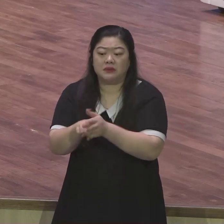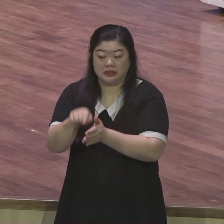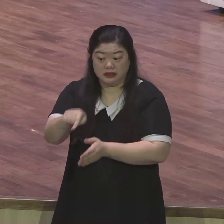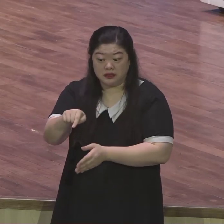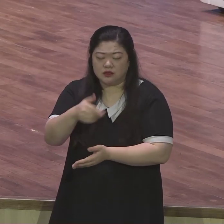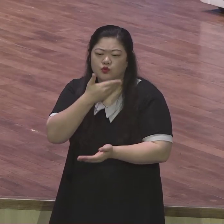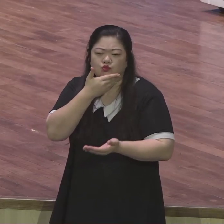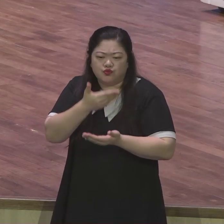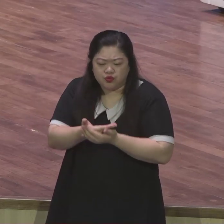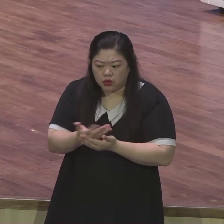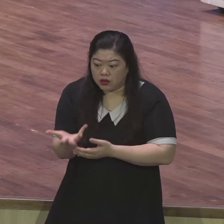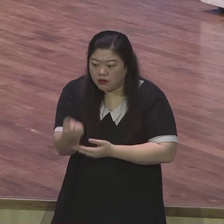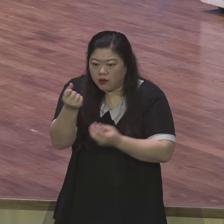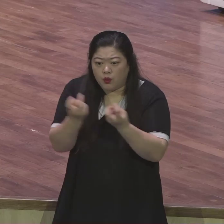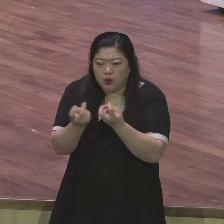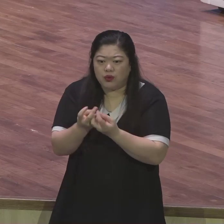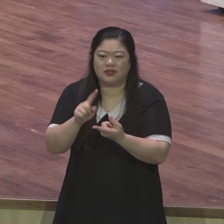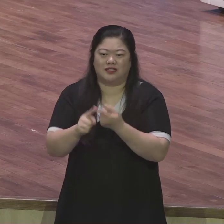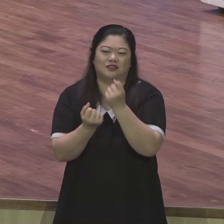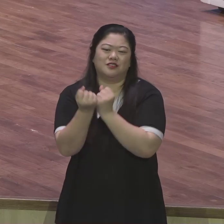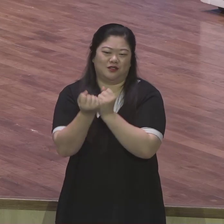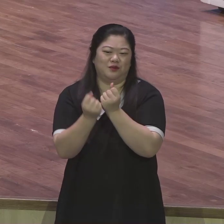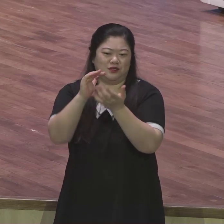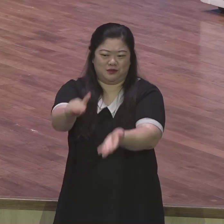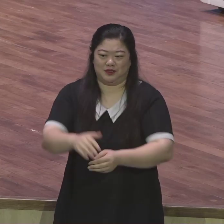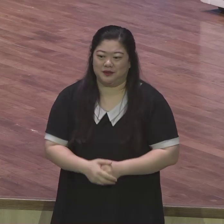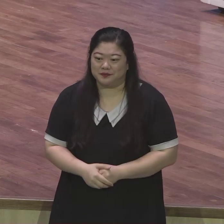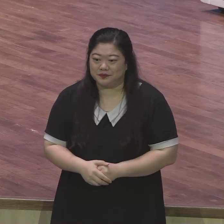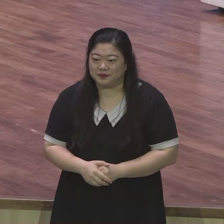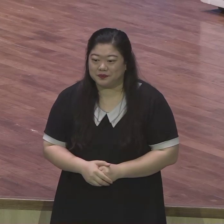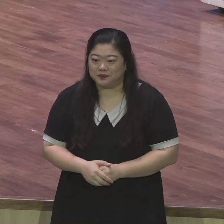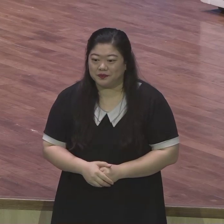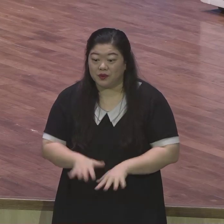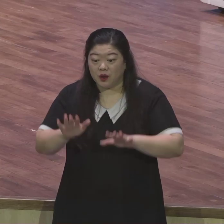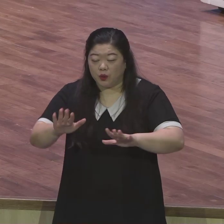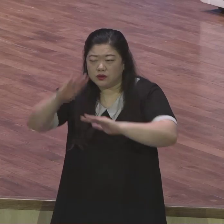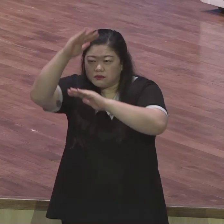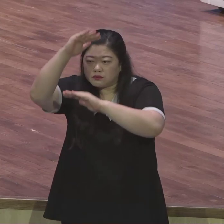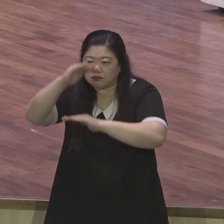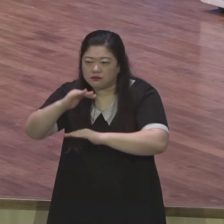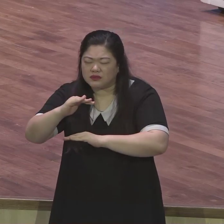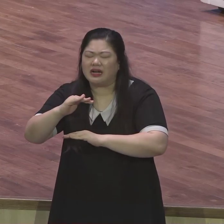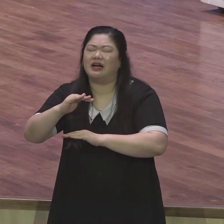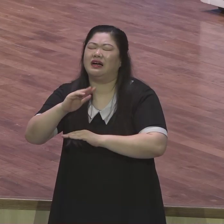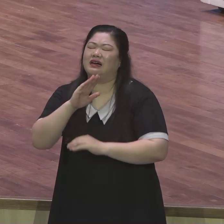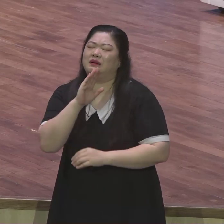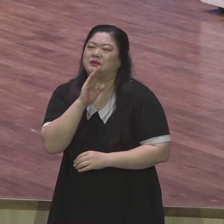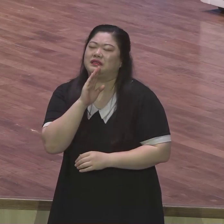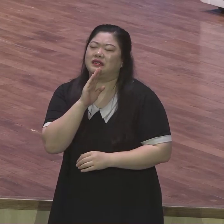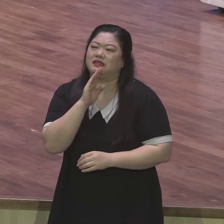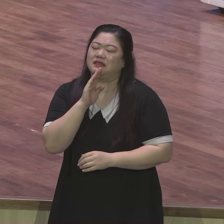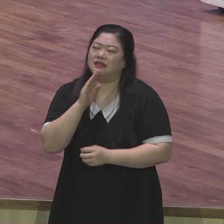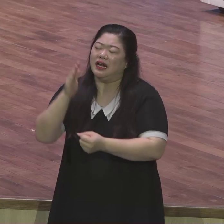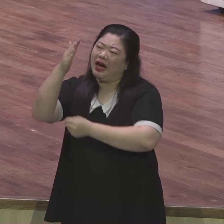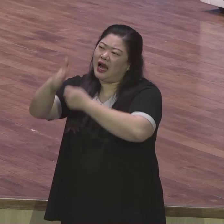있는지 분명한 답을 선포하고 있습니다 오늘 말씀을 통해 예원의 모든 성도님들과 랩러트들은 하나님이 기뻐하시는 믿음으로